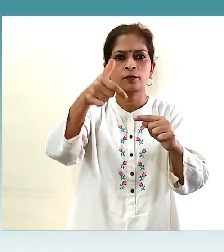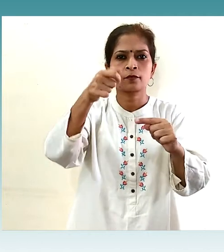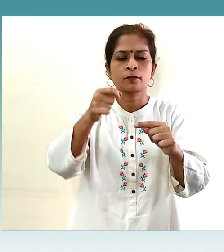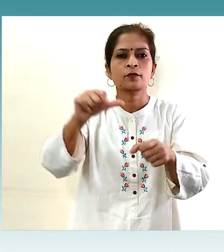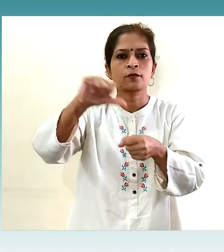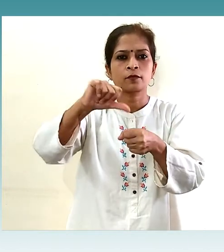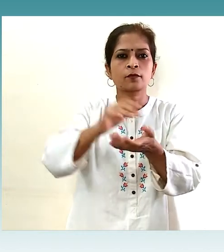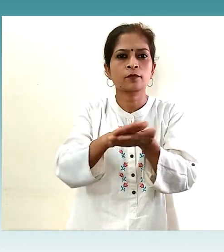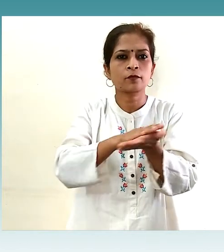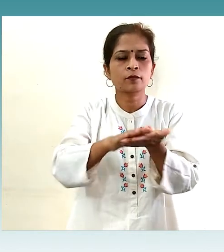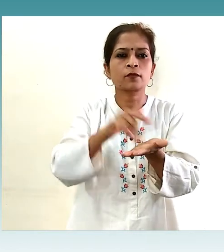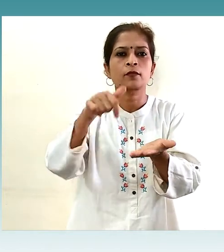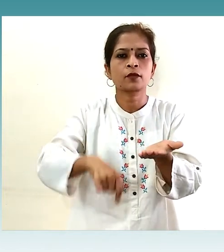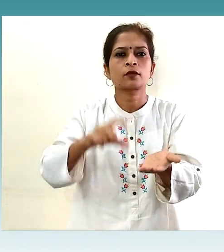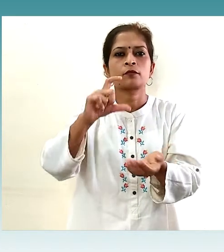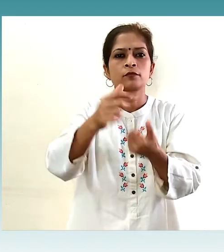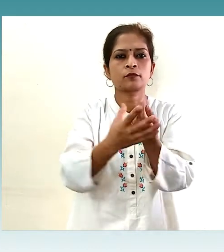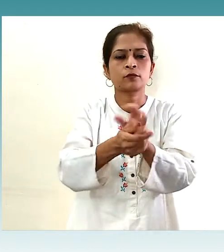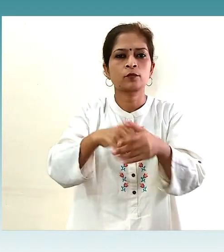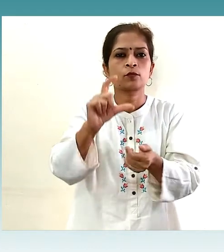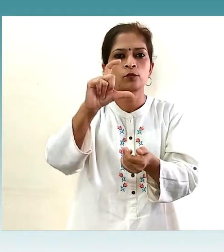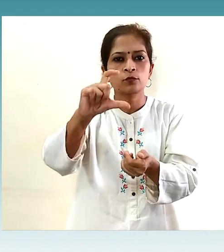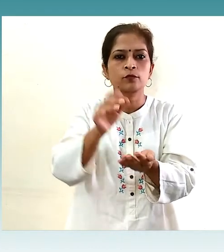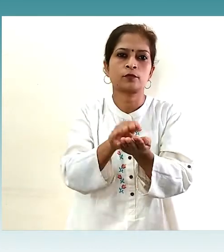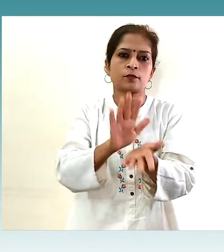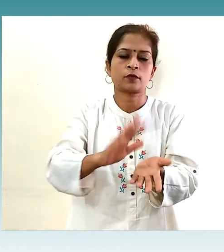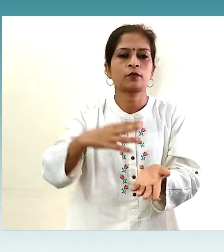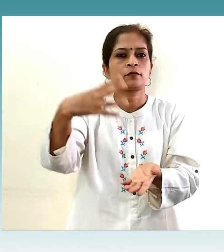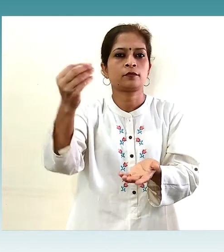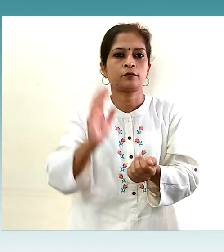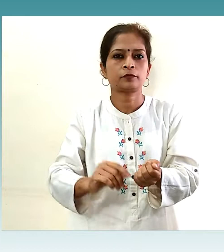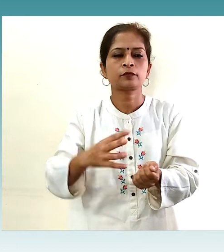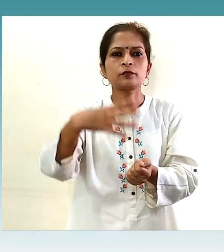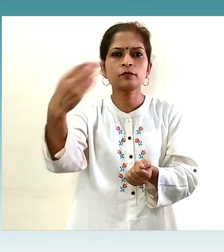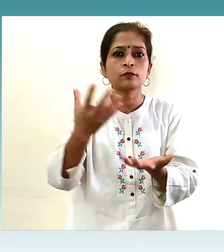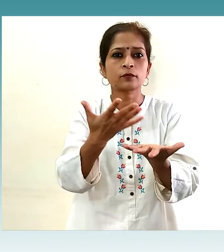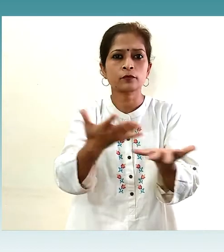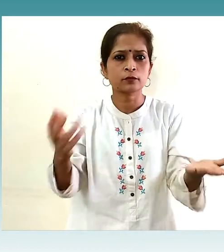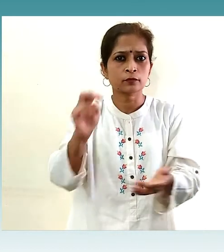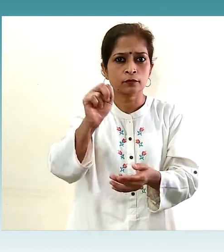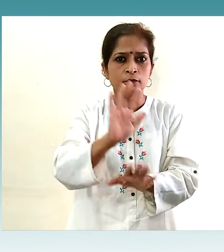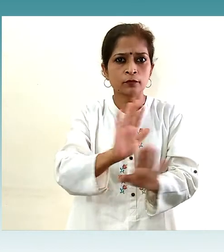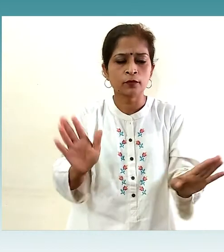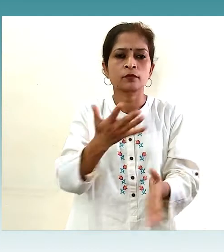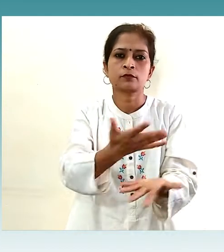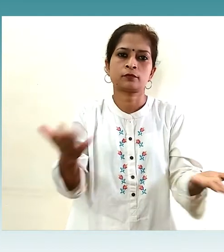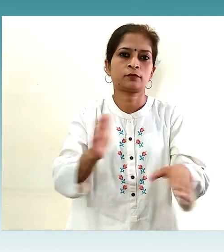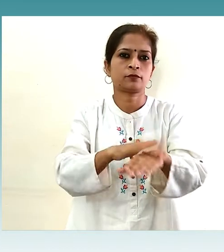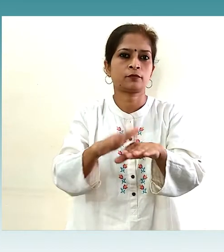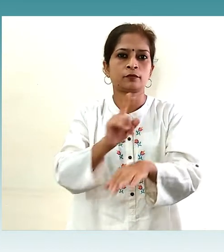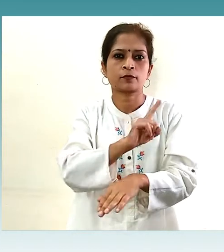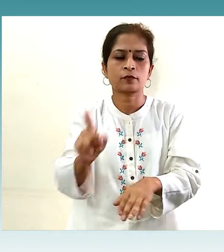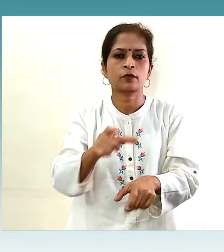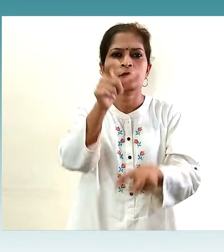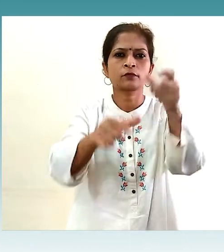अलकोहल वाला छोटा सैनिटाइजर रख लें अब घर से बाहर निकलें बाहर अनावश्यक कुछ ना चुएं बाजार में सबसे 6